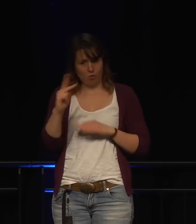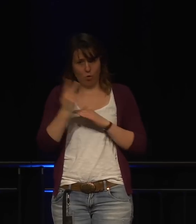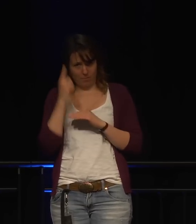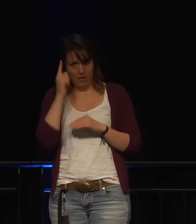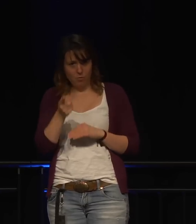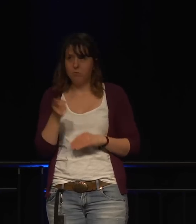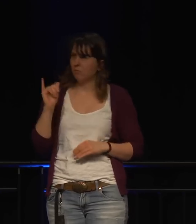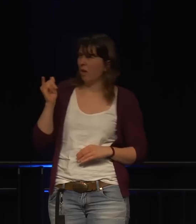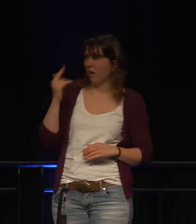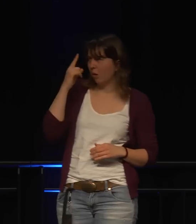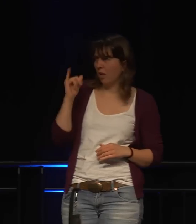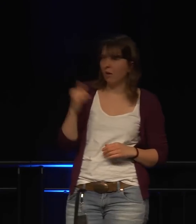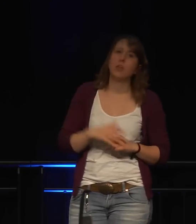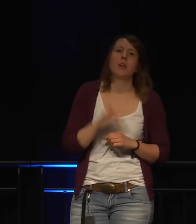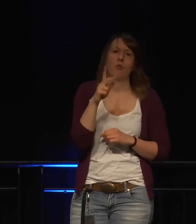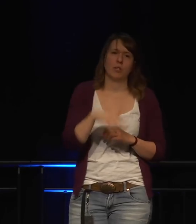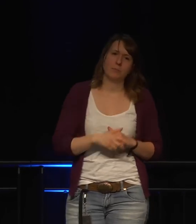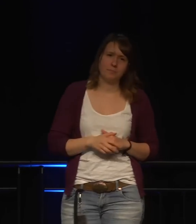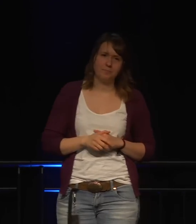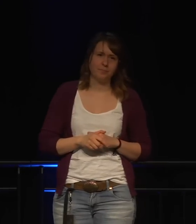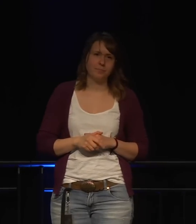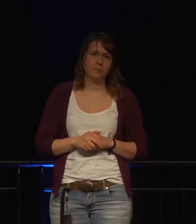Ja, als Konsumenten.